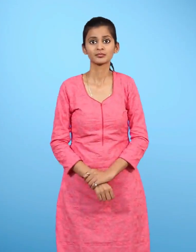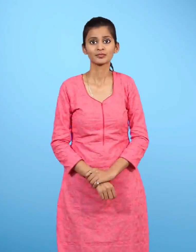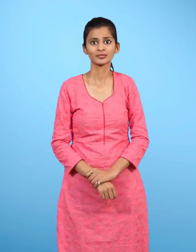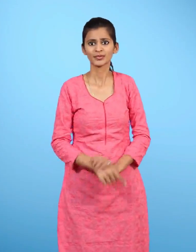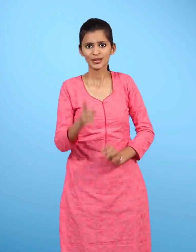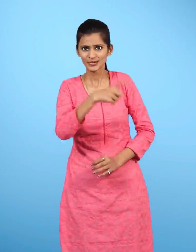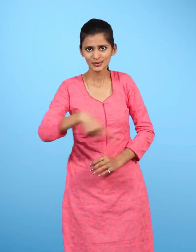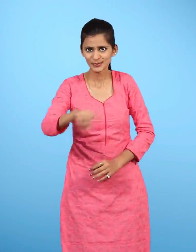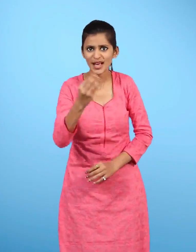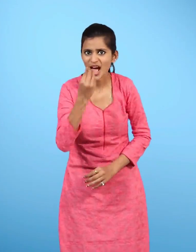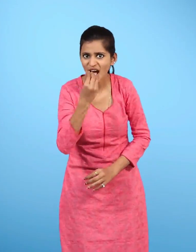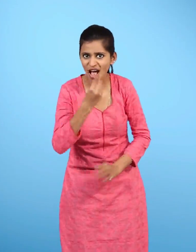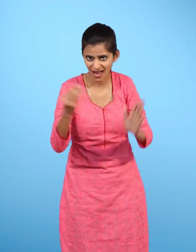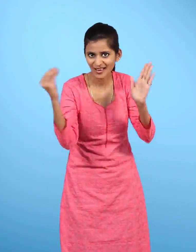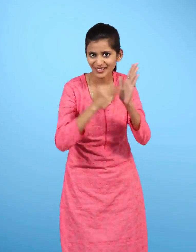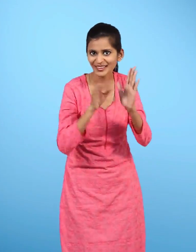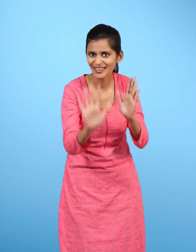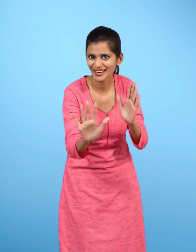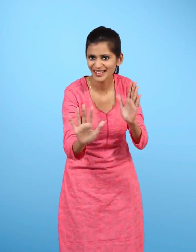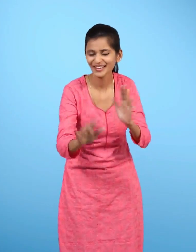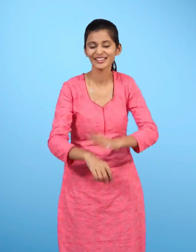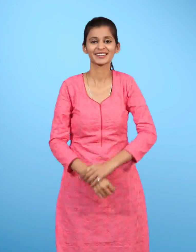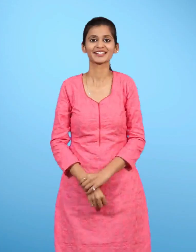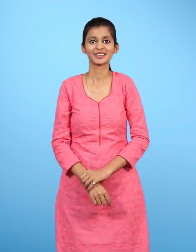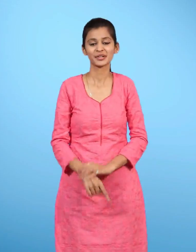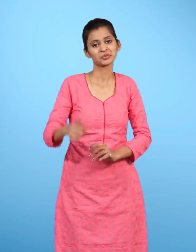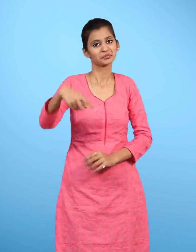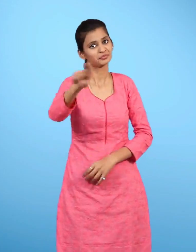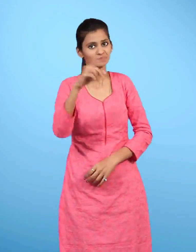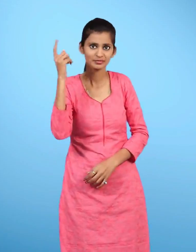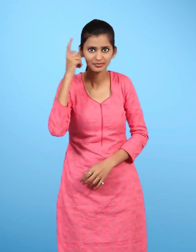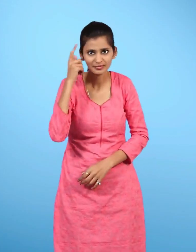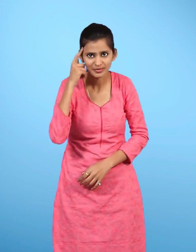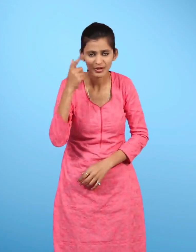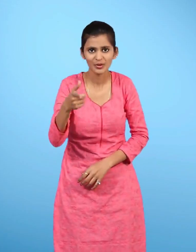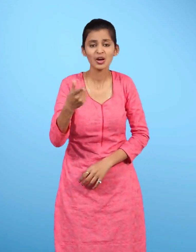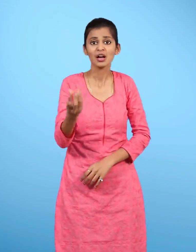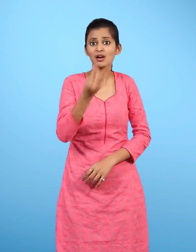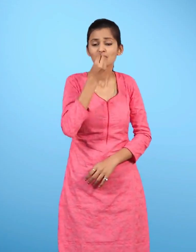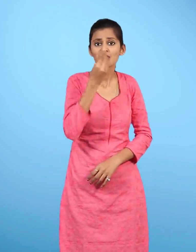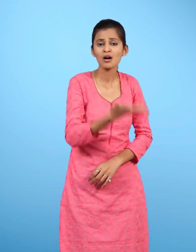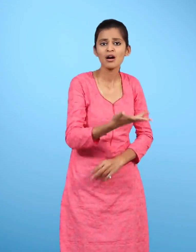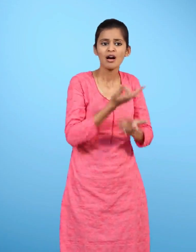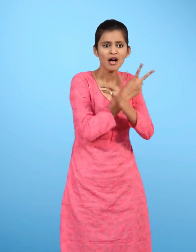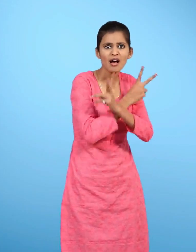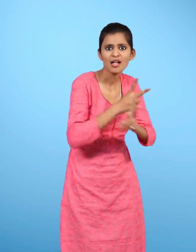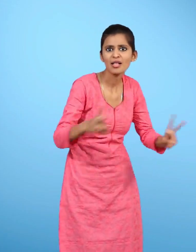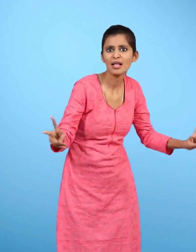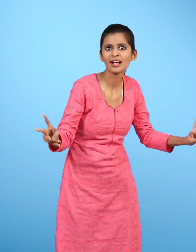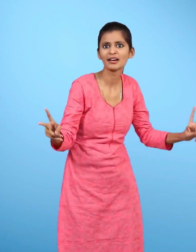तुमने शायद भोजन भी अपनी सूची में शामिल किया होगा तुम जानते ही हो हमारा भोजन कितनी अलग-अलग तरह